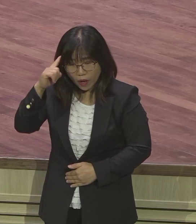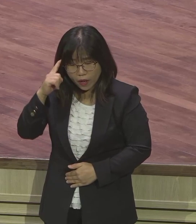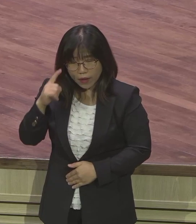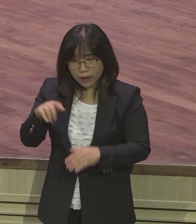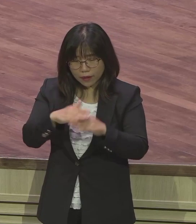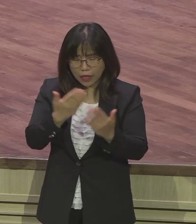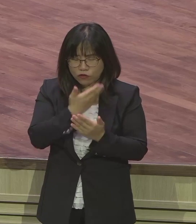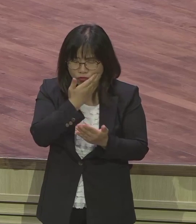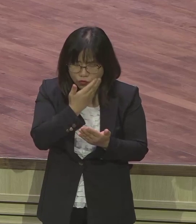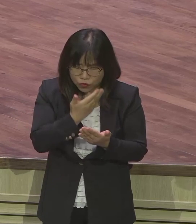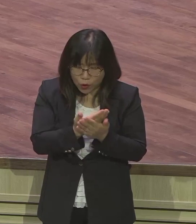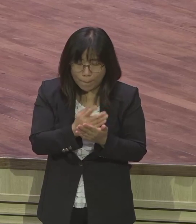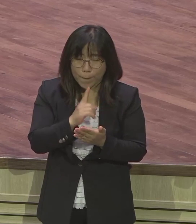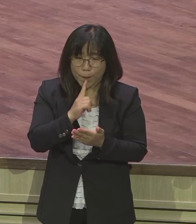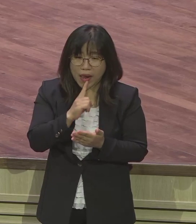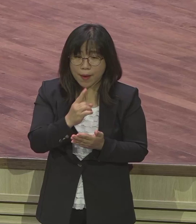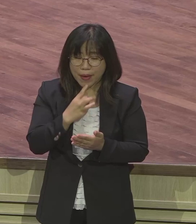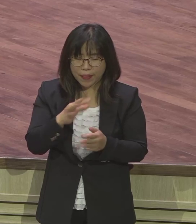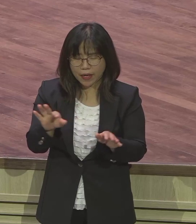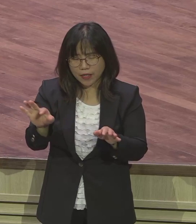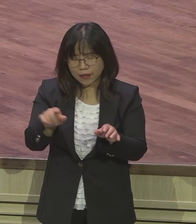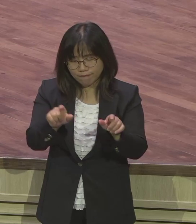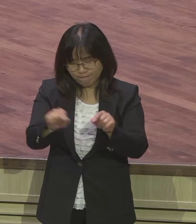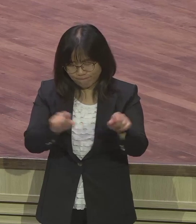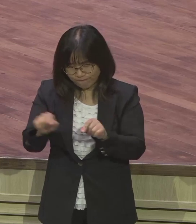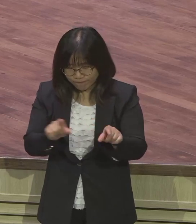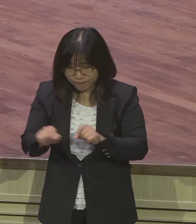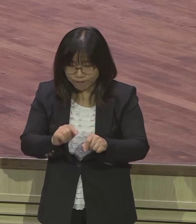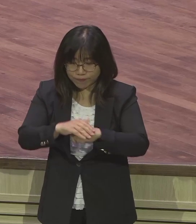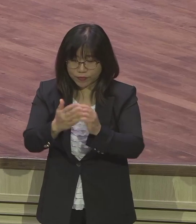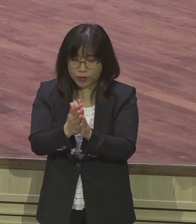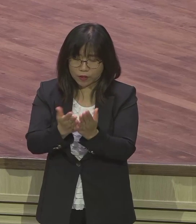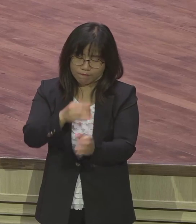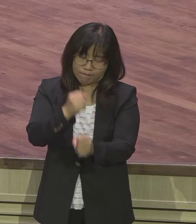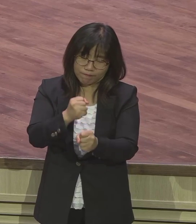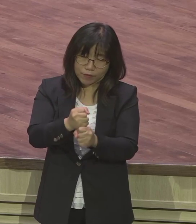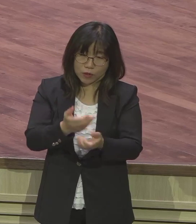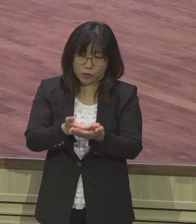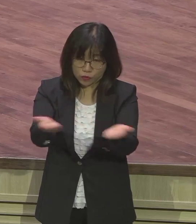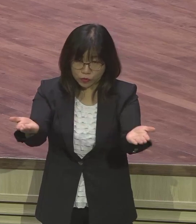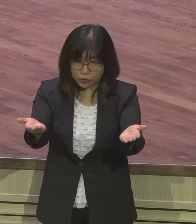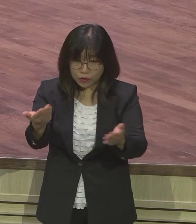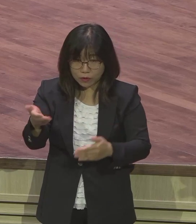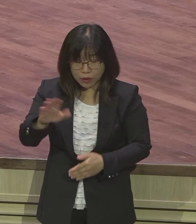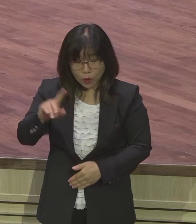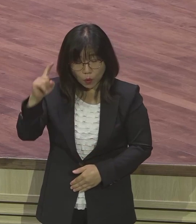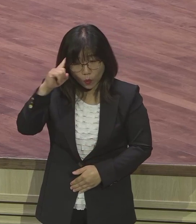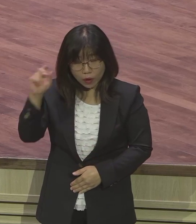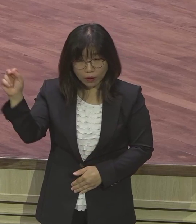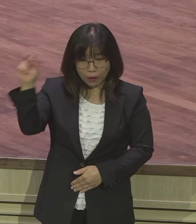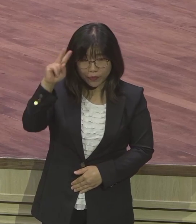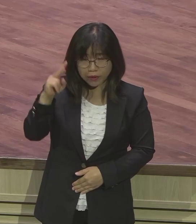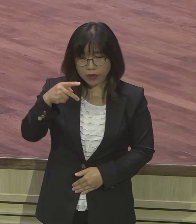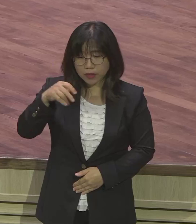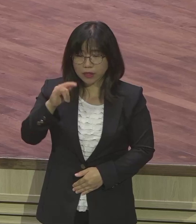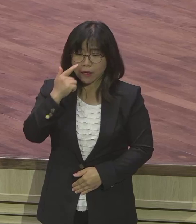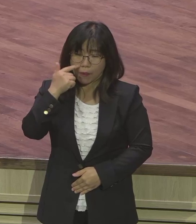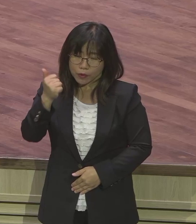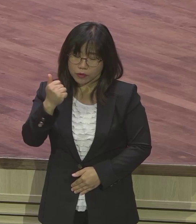생명 구원 없는 성치대를 말씀하여 딱 요약해서 줬단 말이에요 우리에게 그런데 어떻게 38장 전체를 이